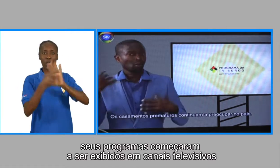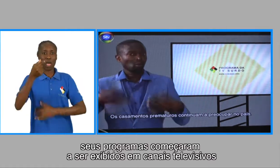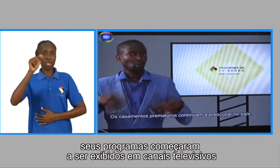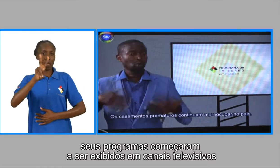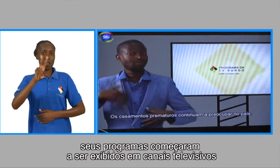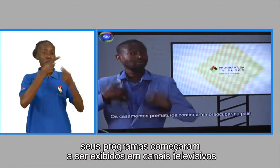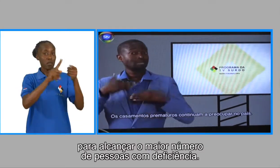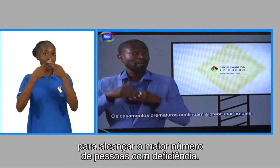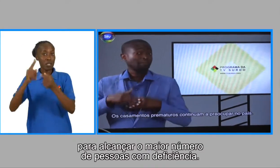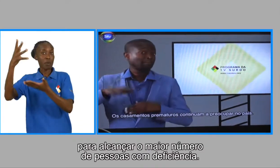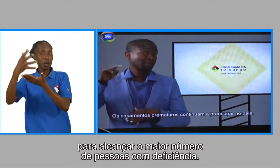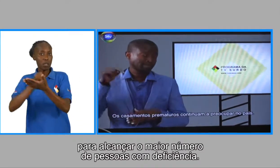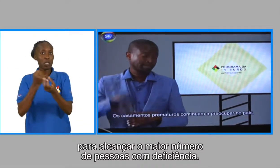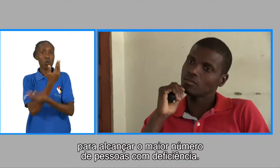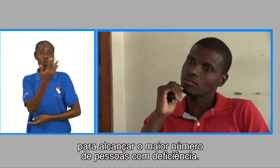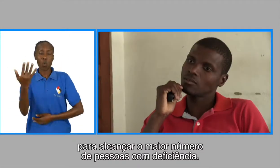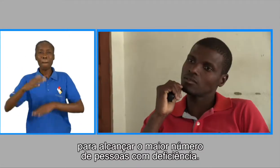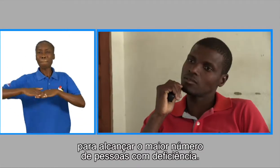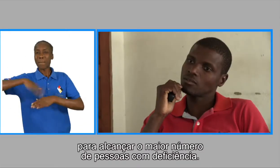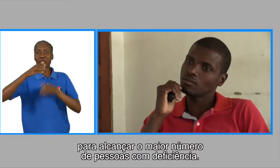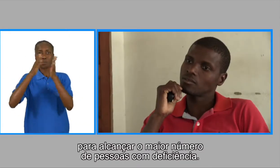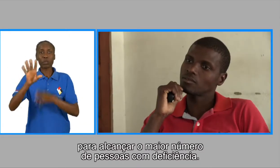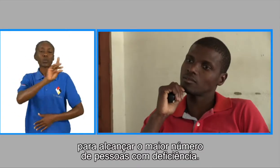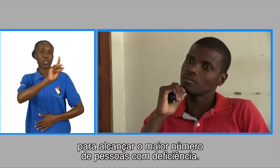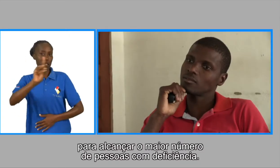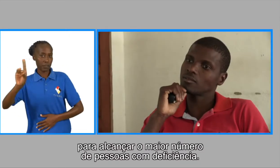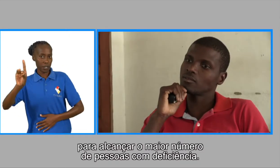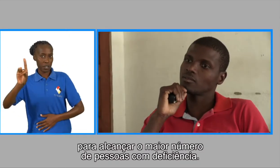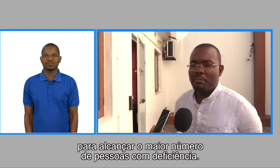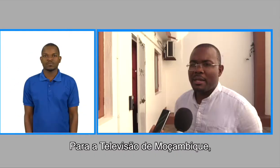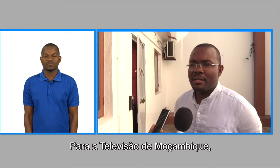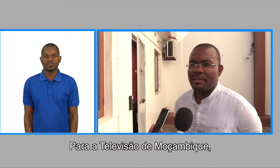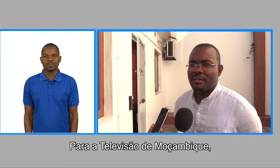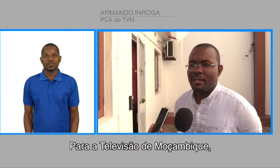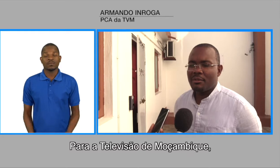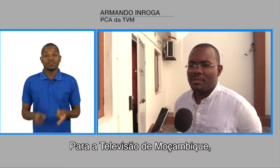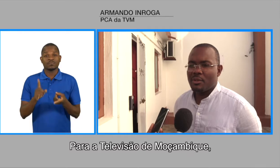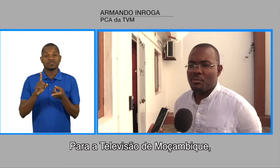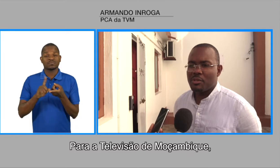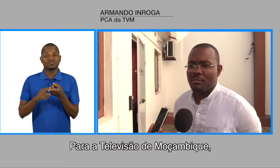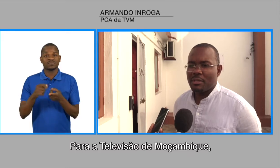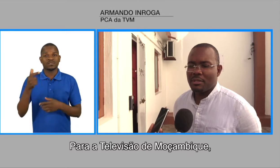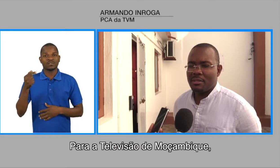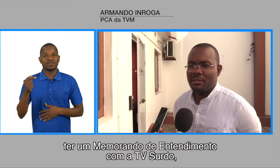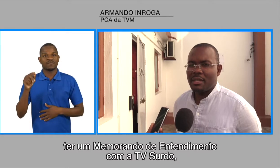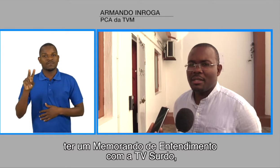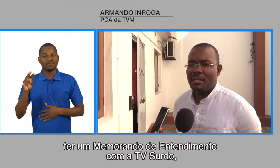televisivos para alcançar o maior número de pessoas com deficiência. Para a televisão de Moçambique, ter